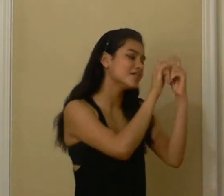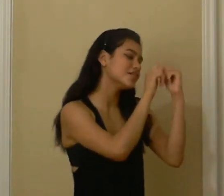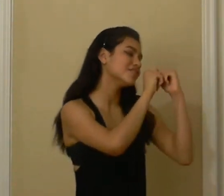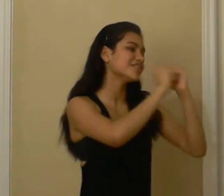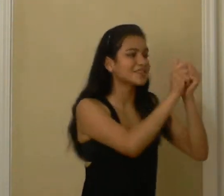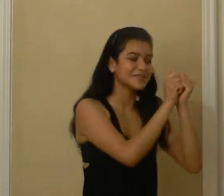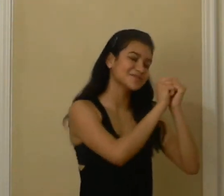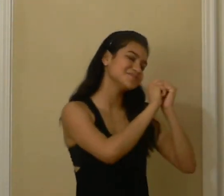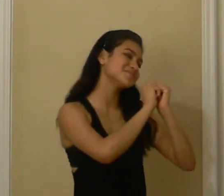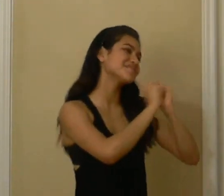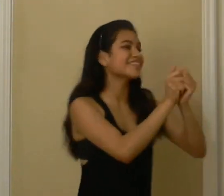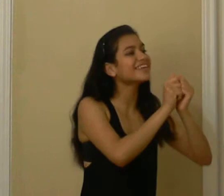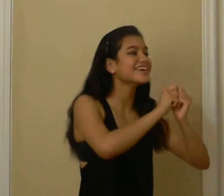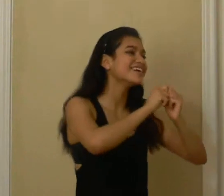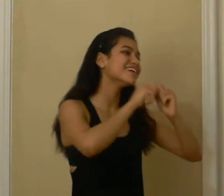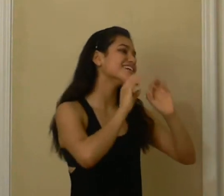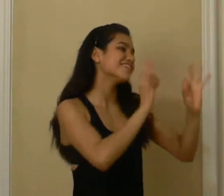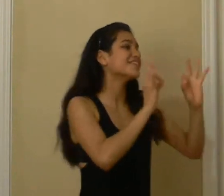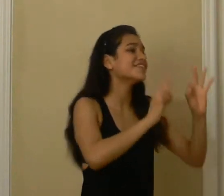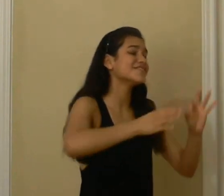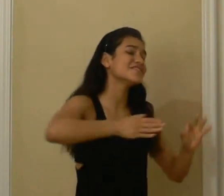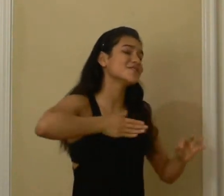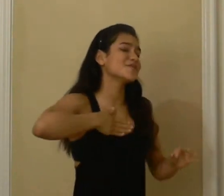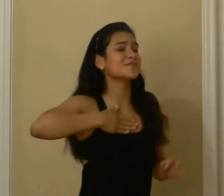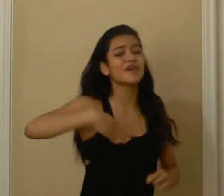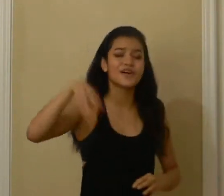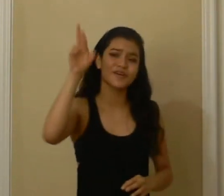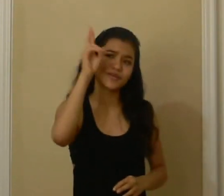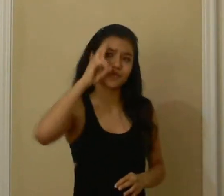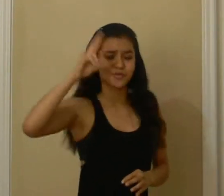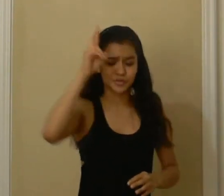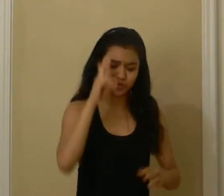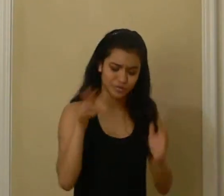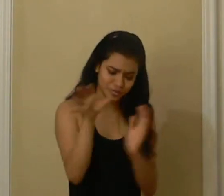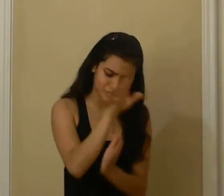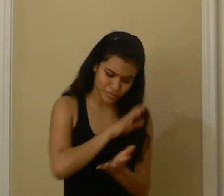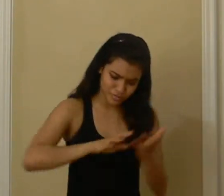Cegando por completo mi razón